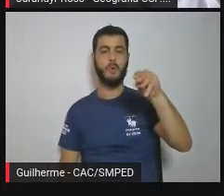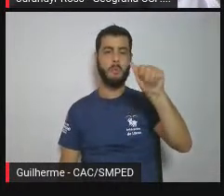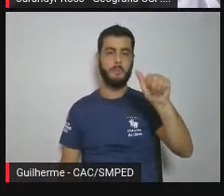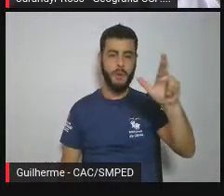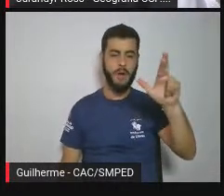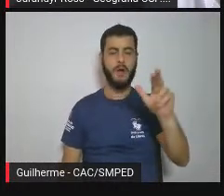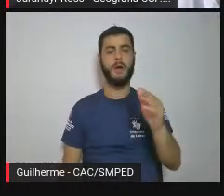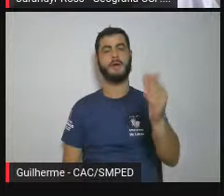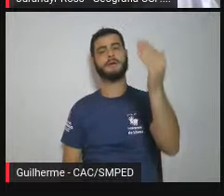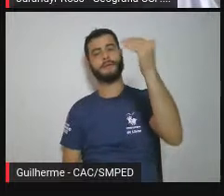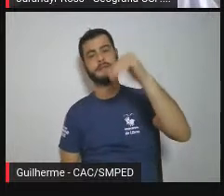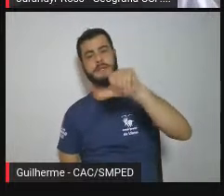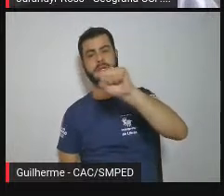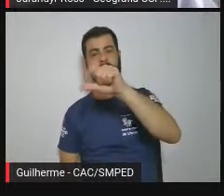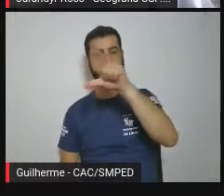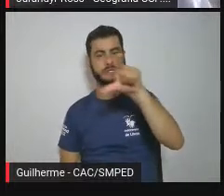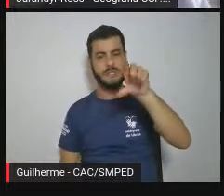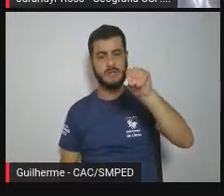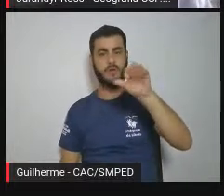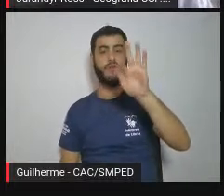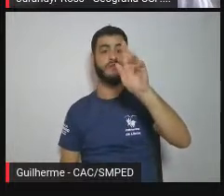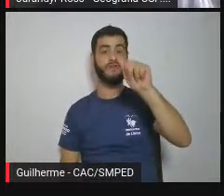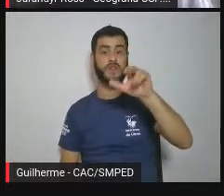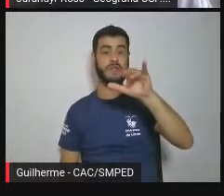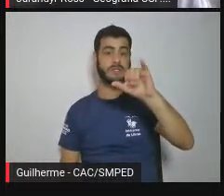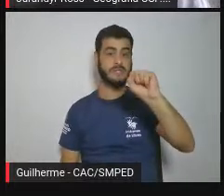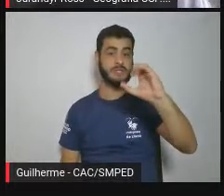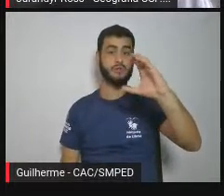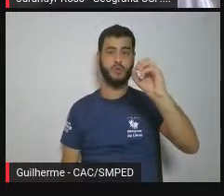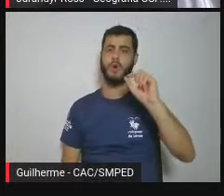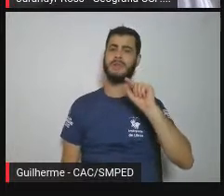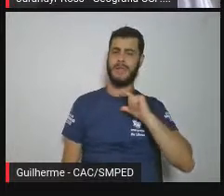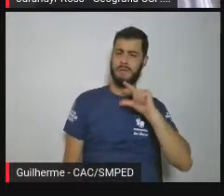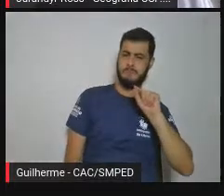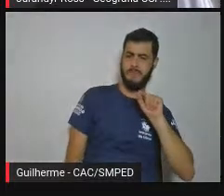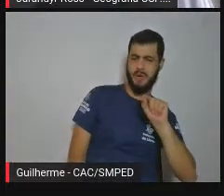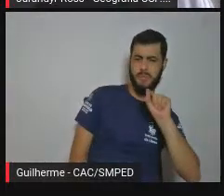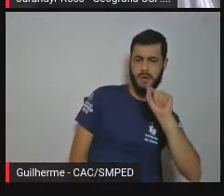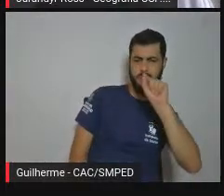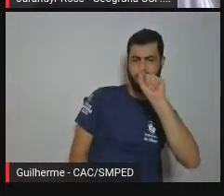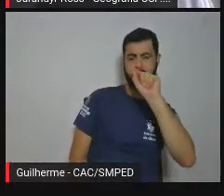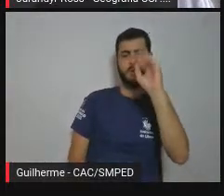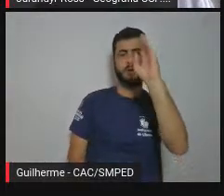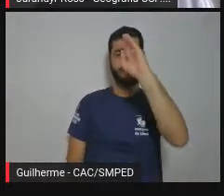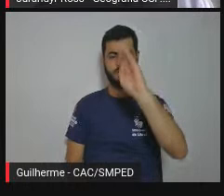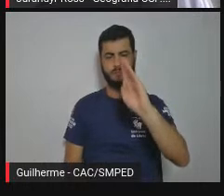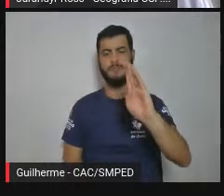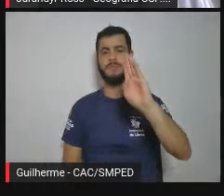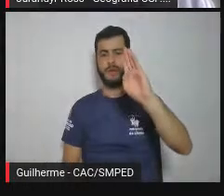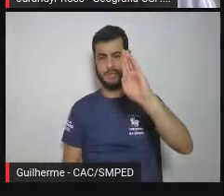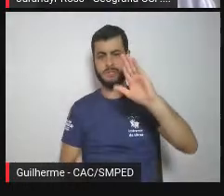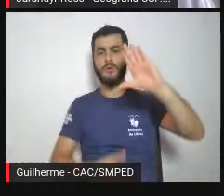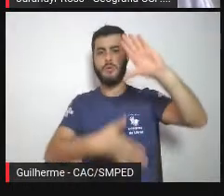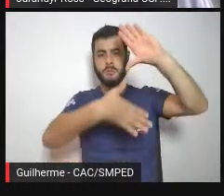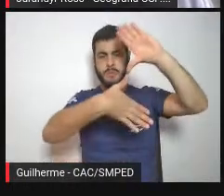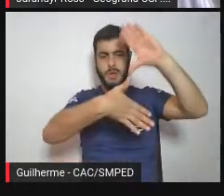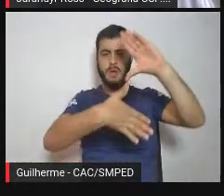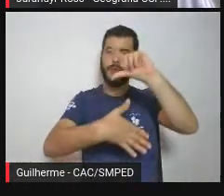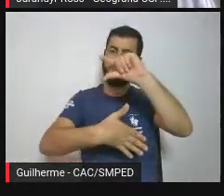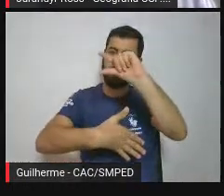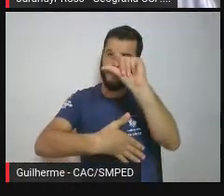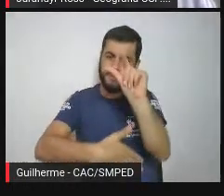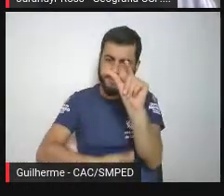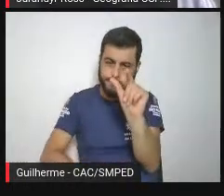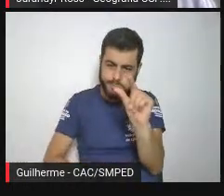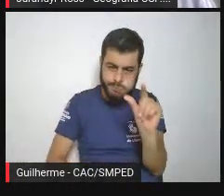todos por aqui assim, tá? E todas elas muito relacionadas com relevos altos, íngremes,